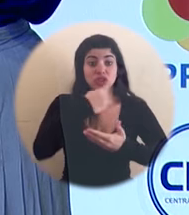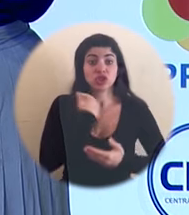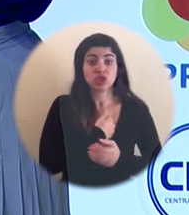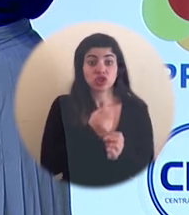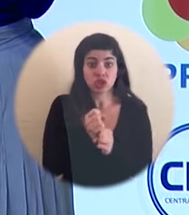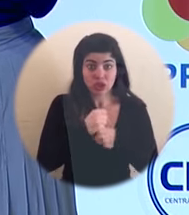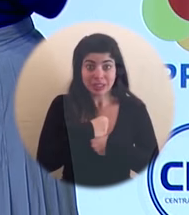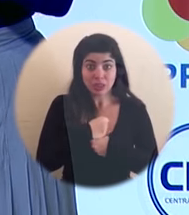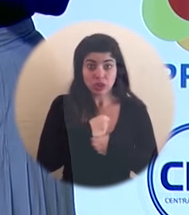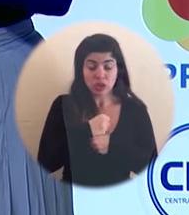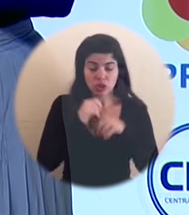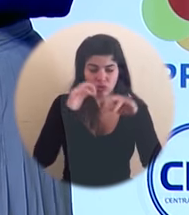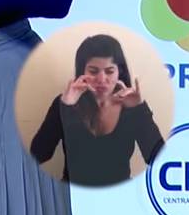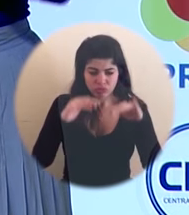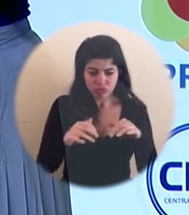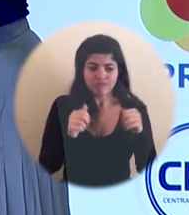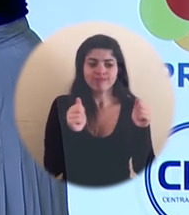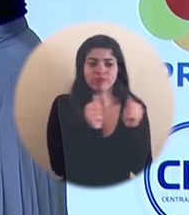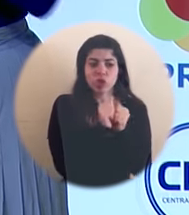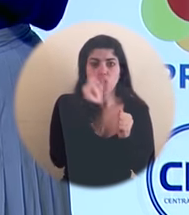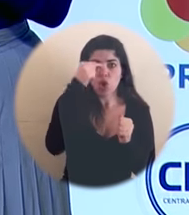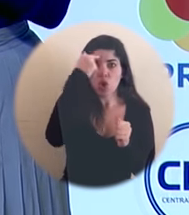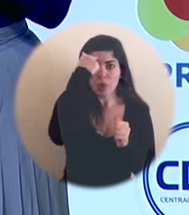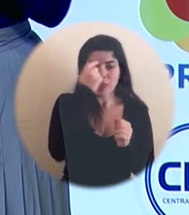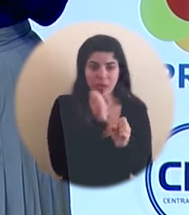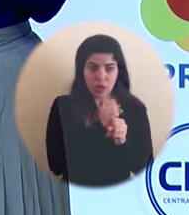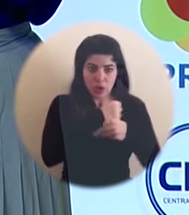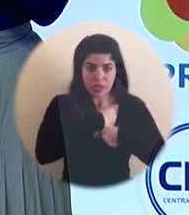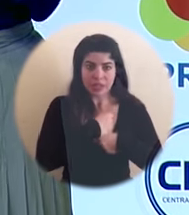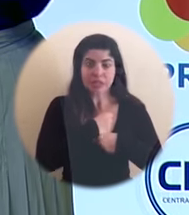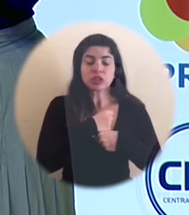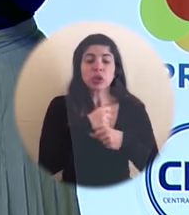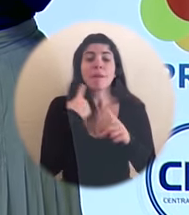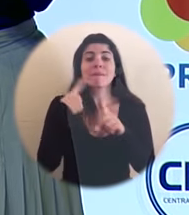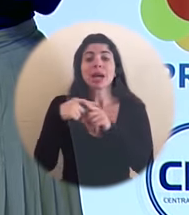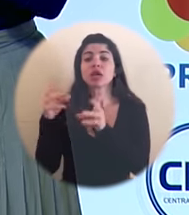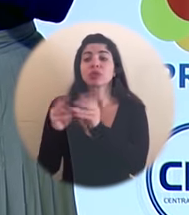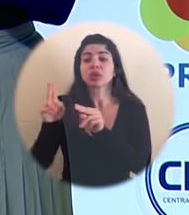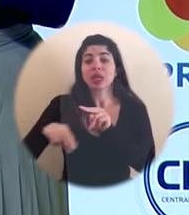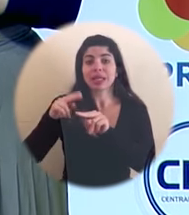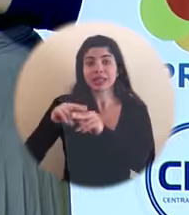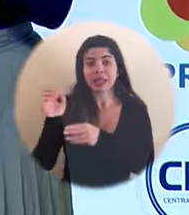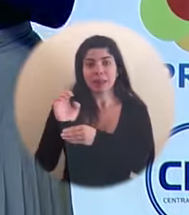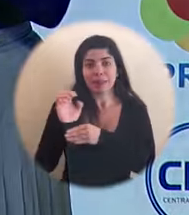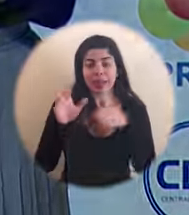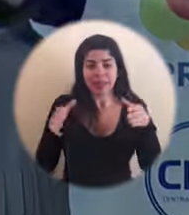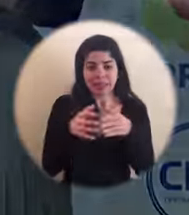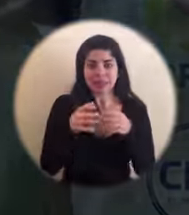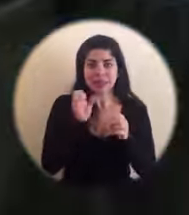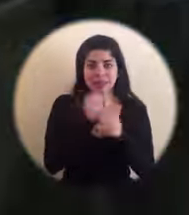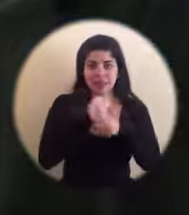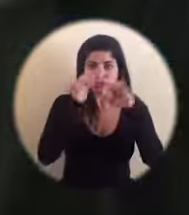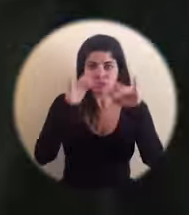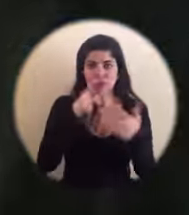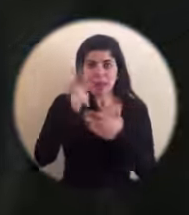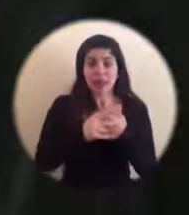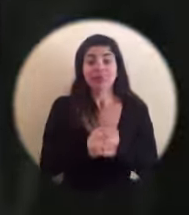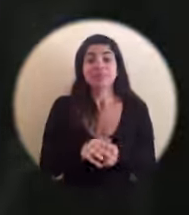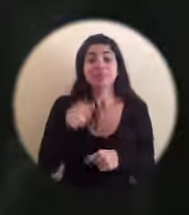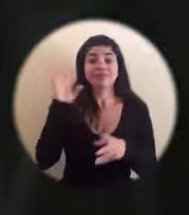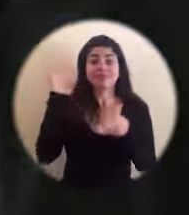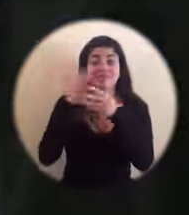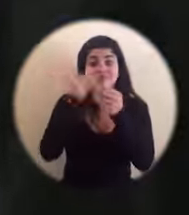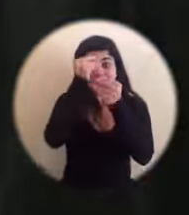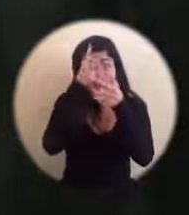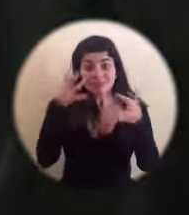con el Gobierno de la República y la Comisión Nacional de Emergencias. Esta rendición de cuentas la